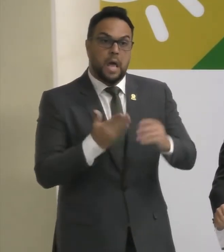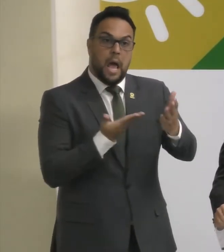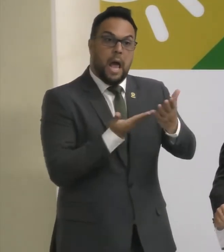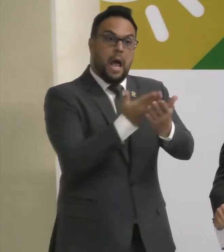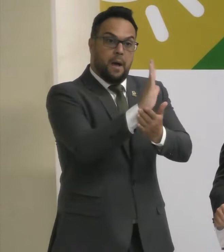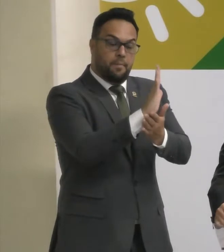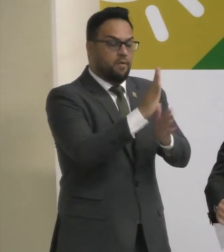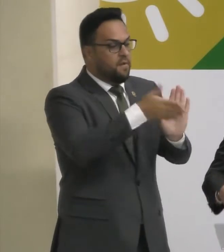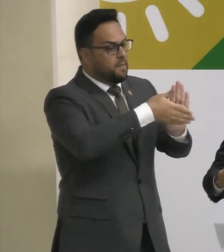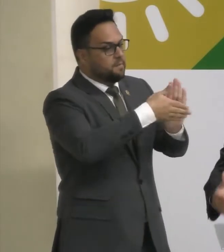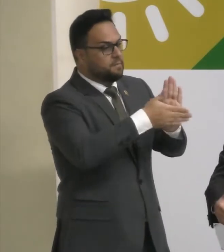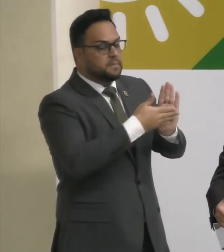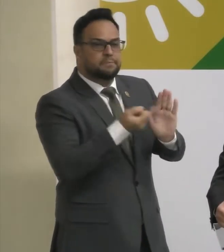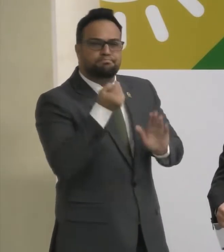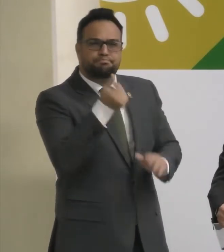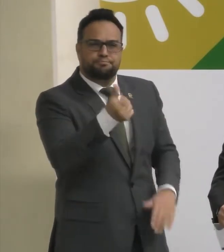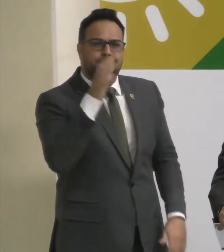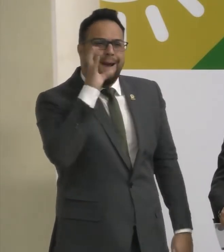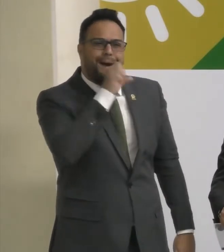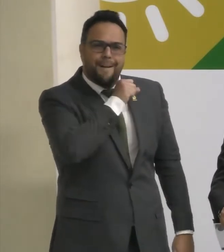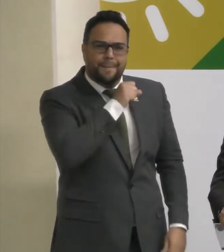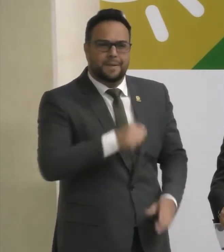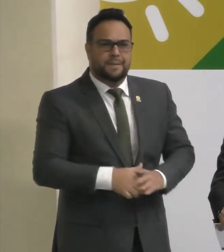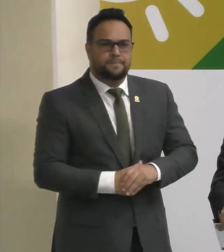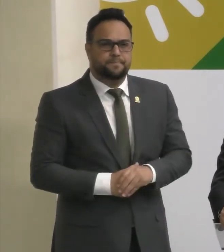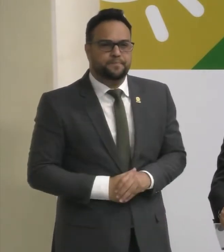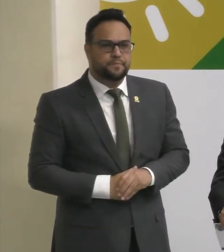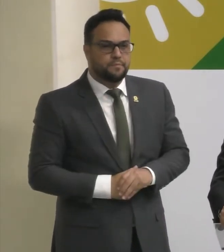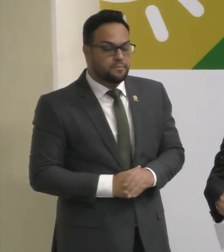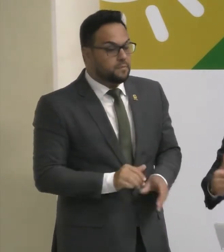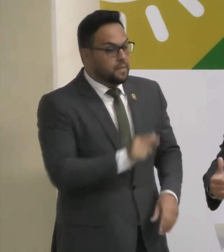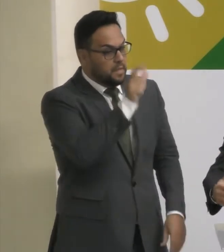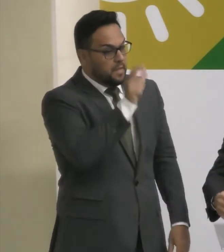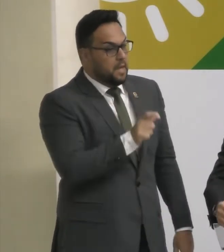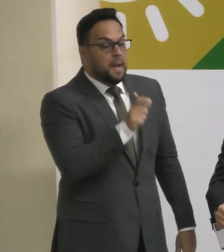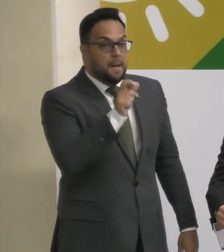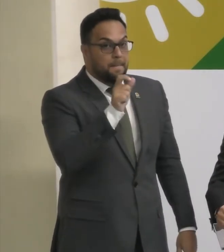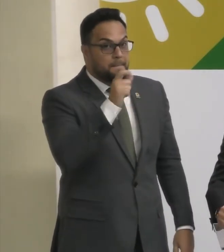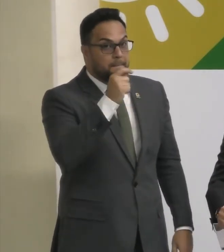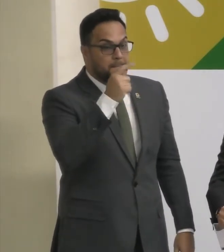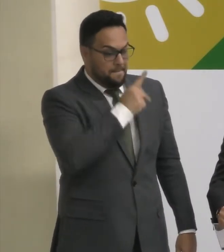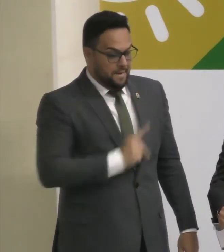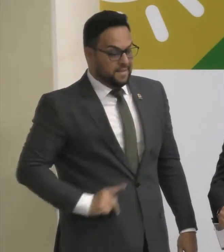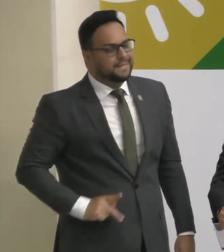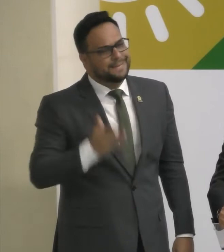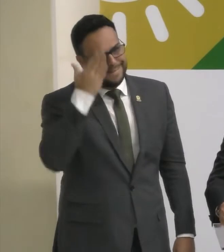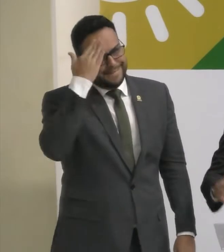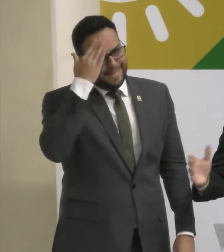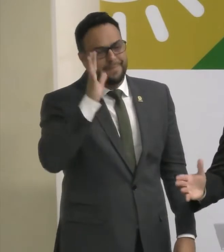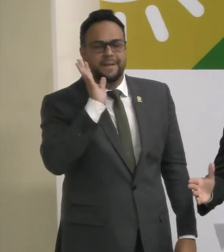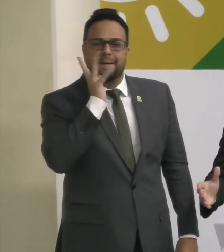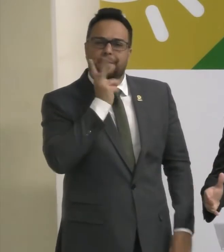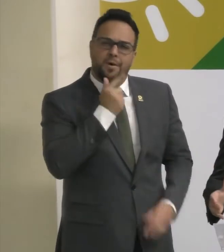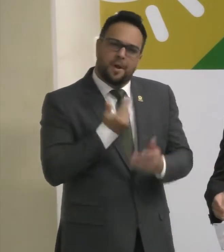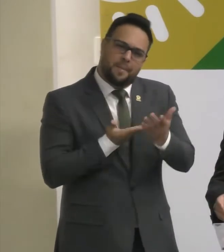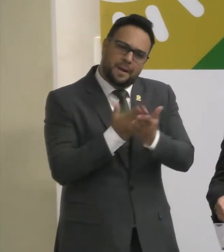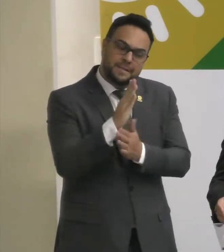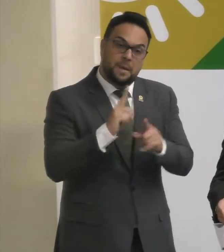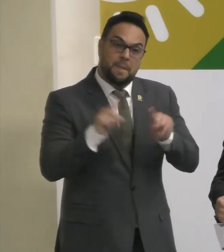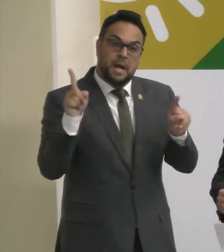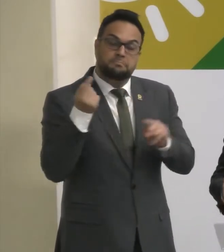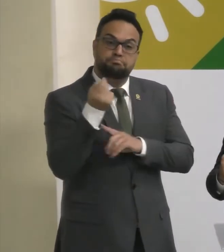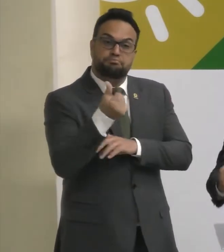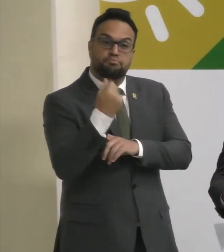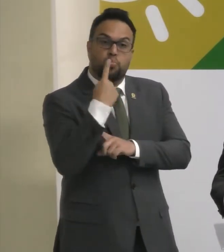matéria De forma Rápida demais Nosso presidente Sabe o quanto demora Um projeto Lá na casa Passar E apenas em um ano Conseguimos